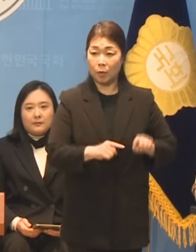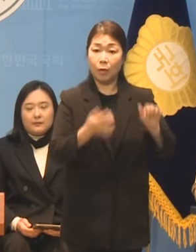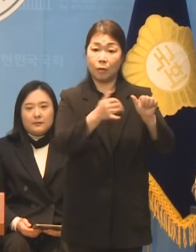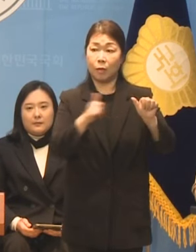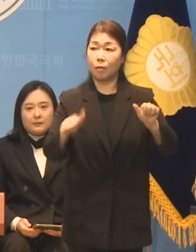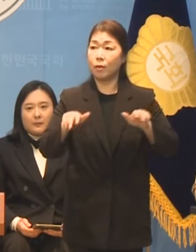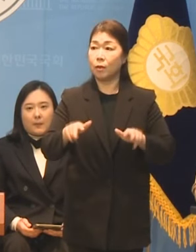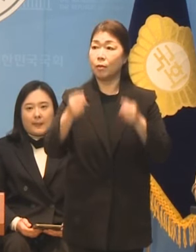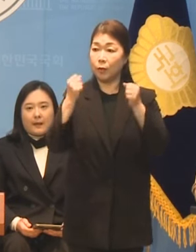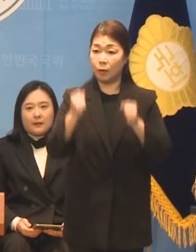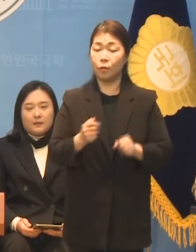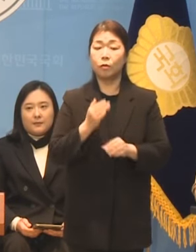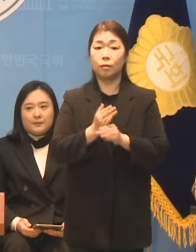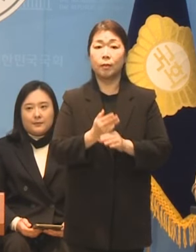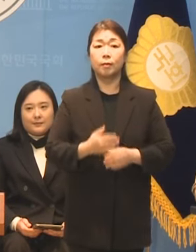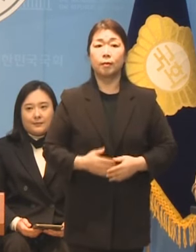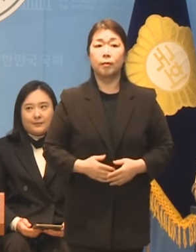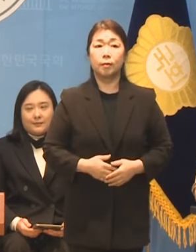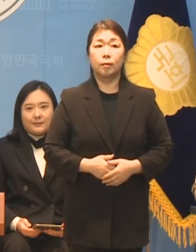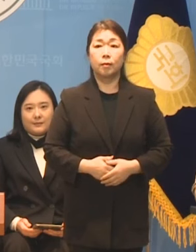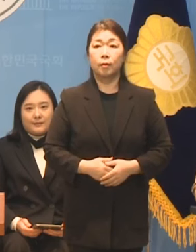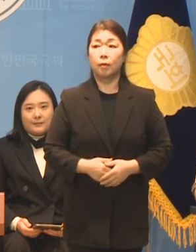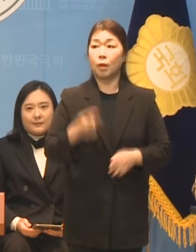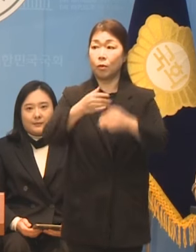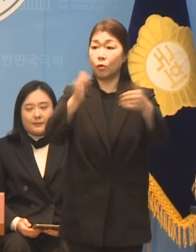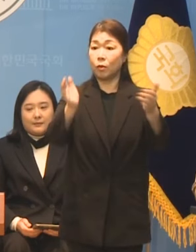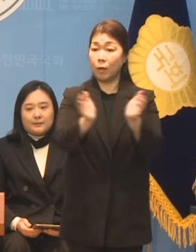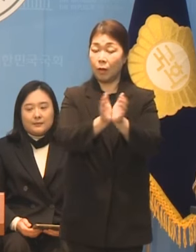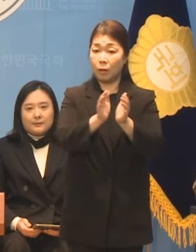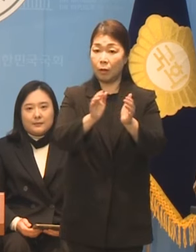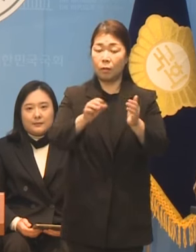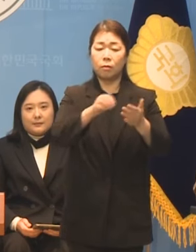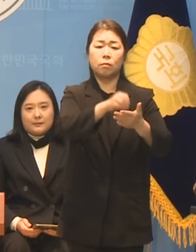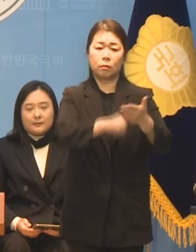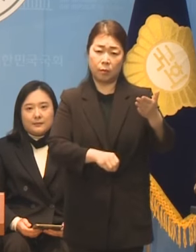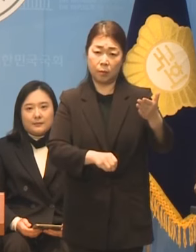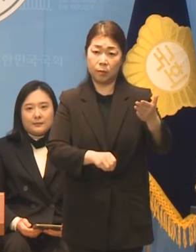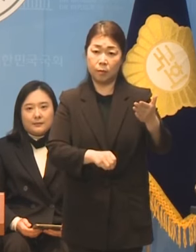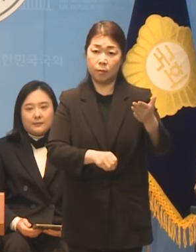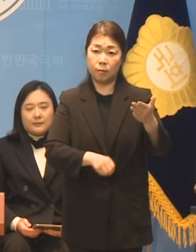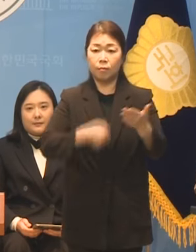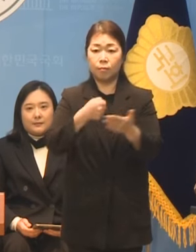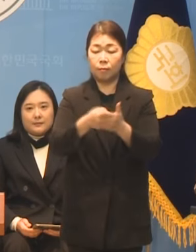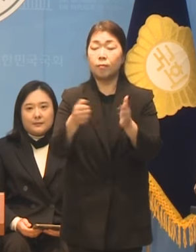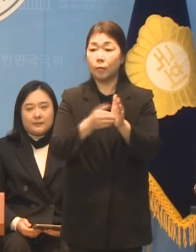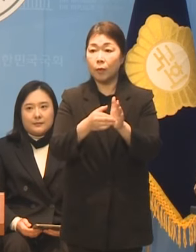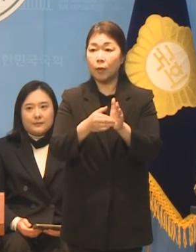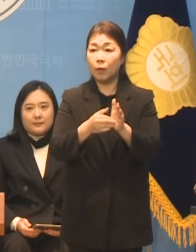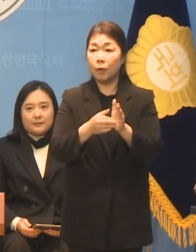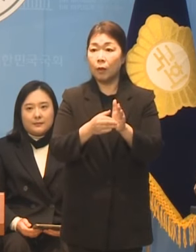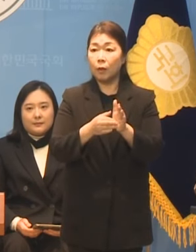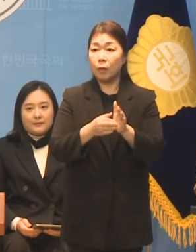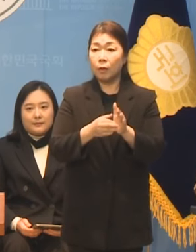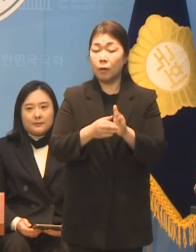지금 단상에 와 계십니다 더불어민당을 탈당하시고 저희